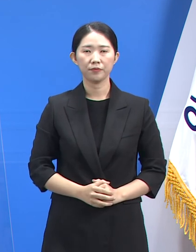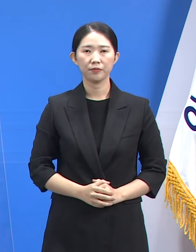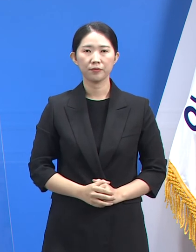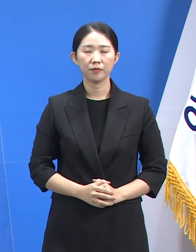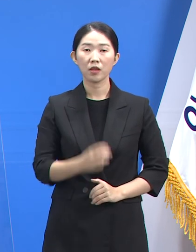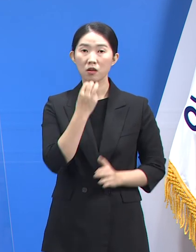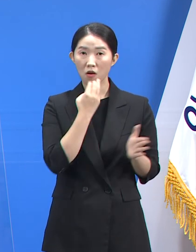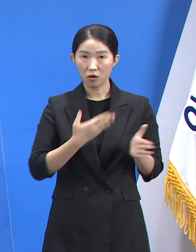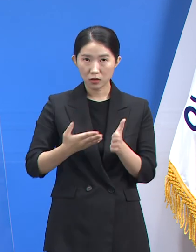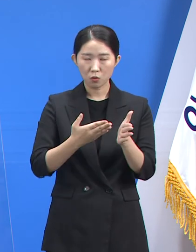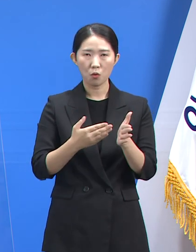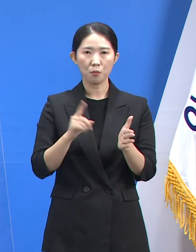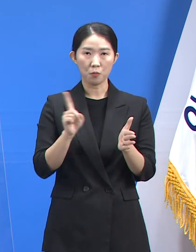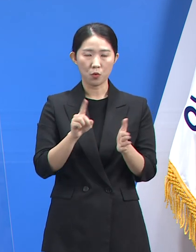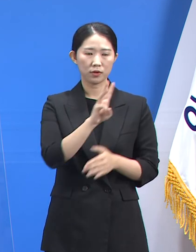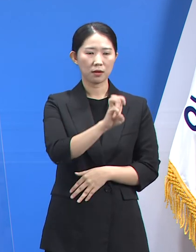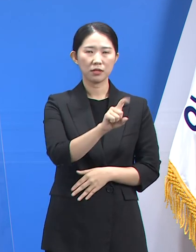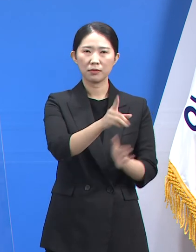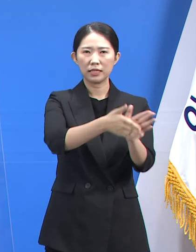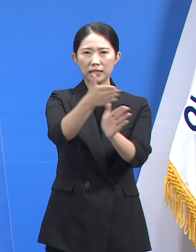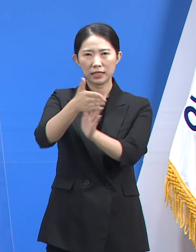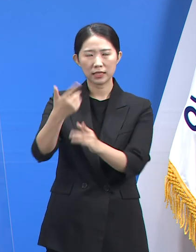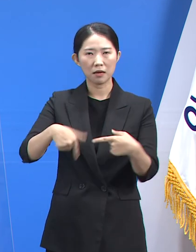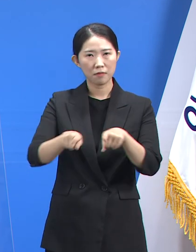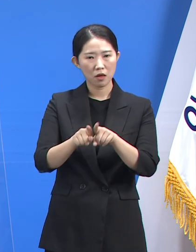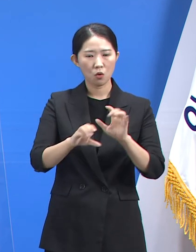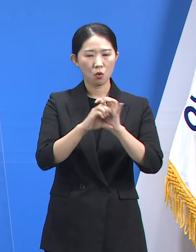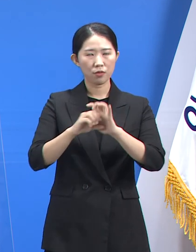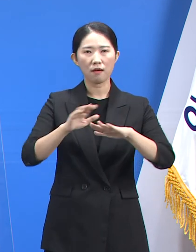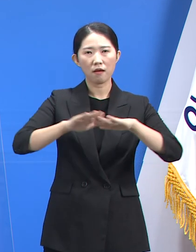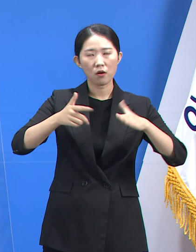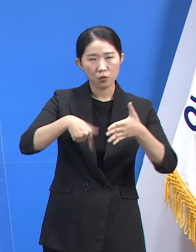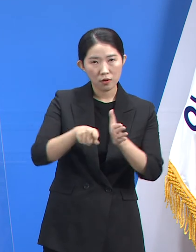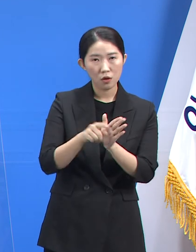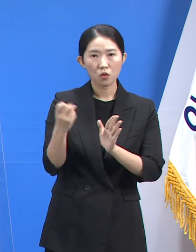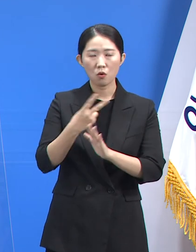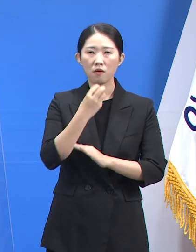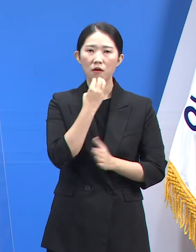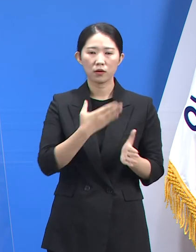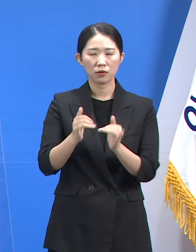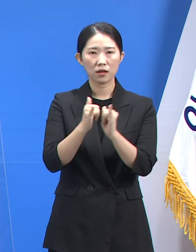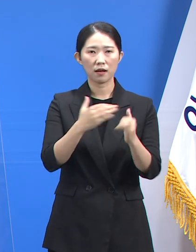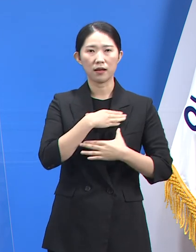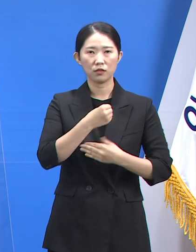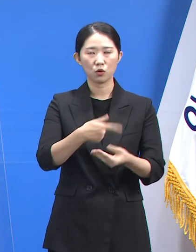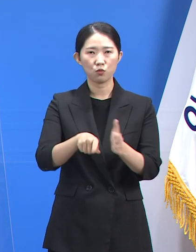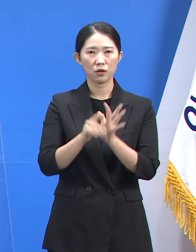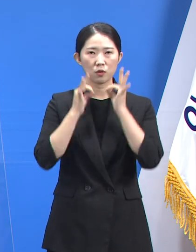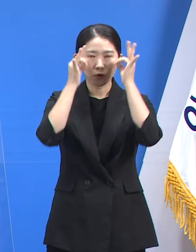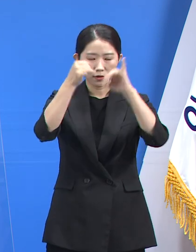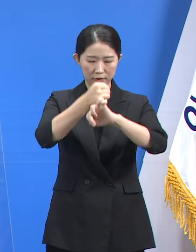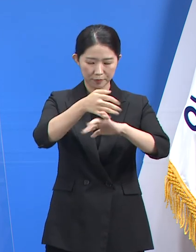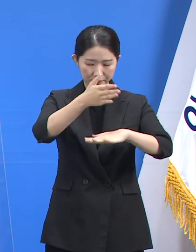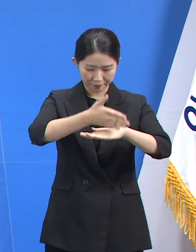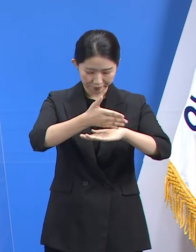경기도는 31개 시군과 함께 코로나19 극복과 도민 안전의 총령을 다하겠습니다. 감사합니다.